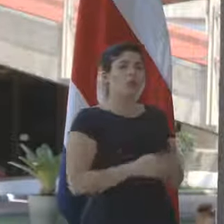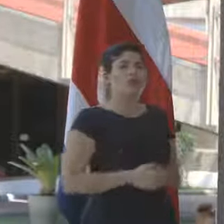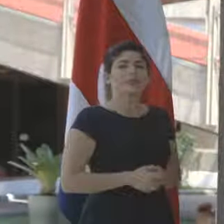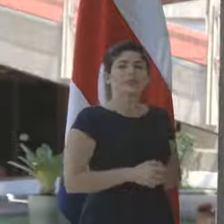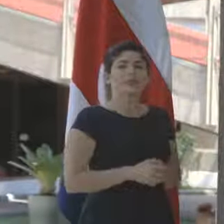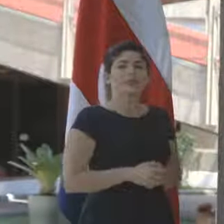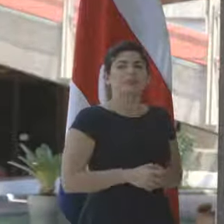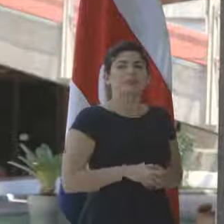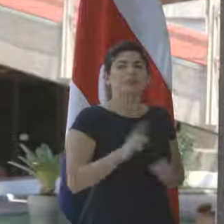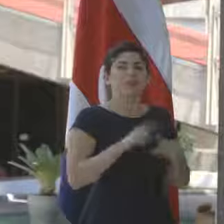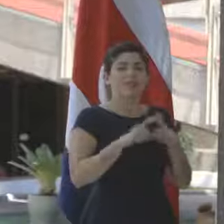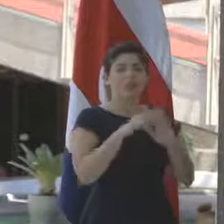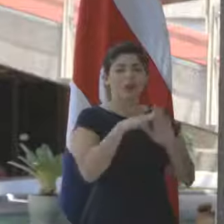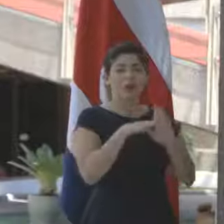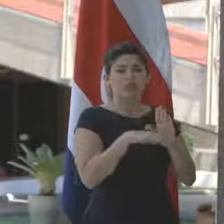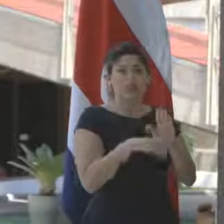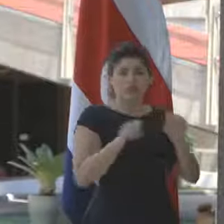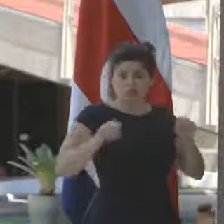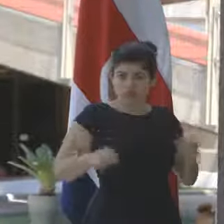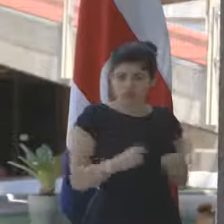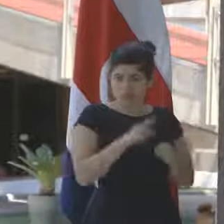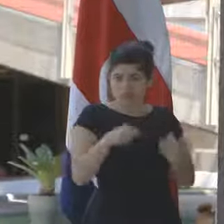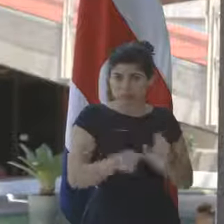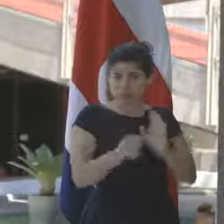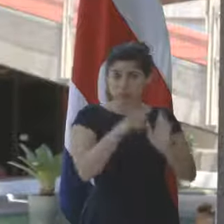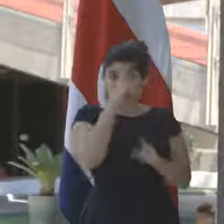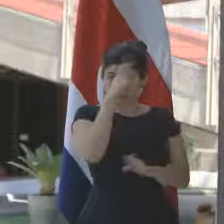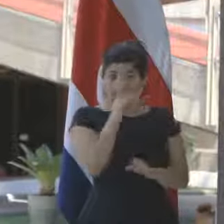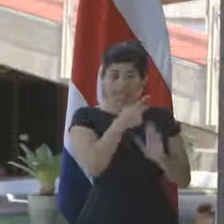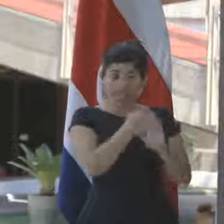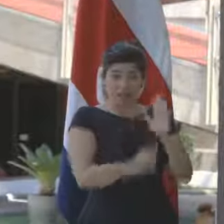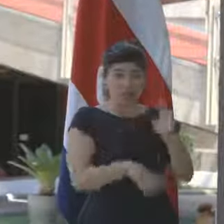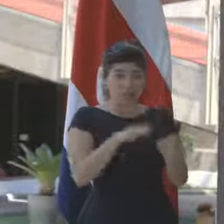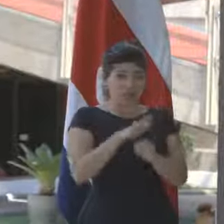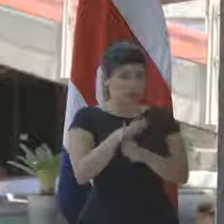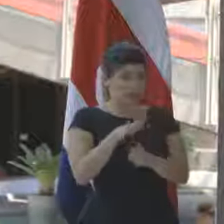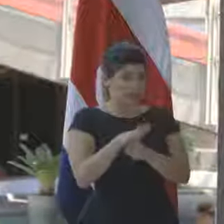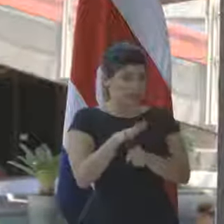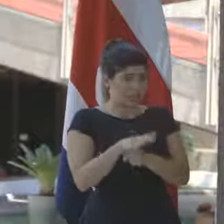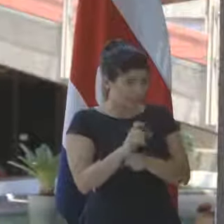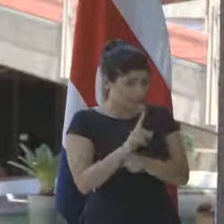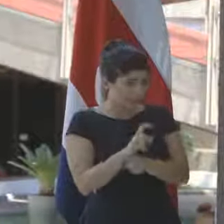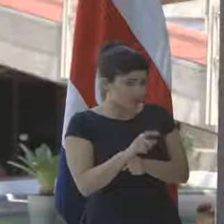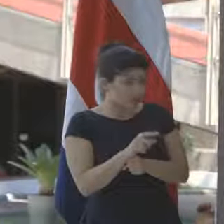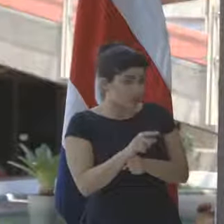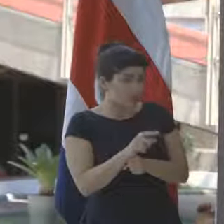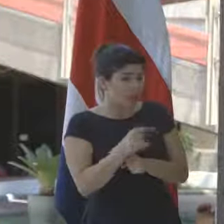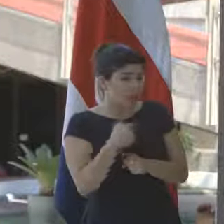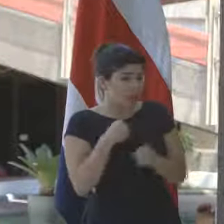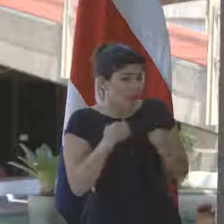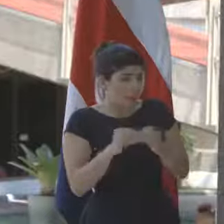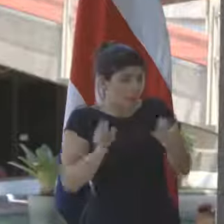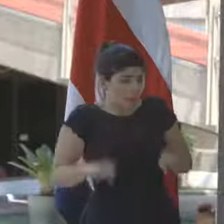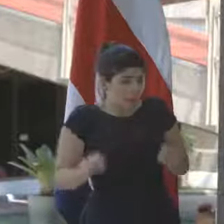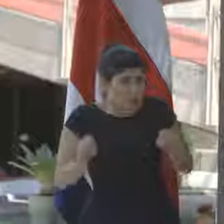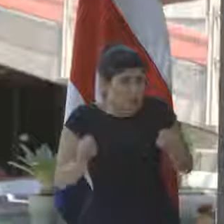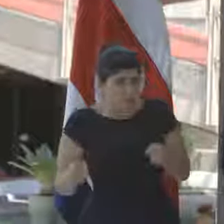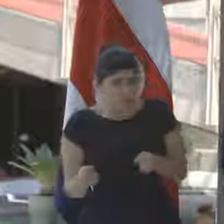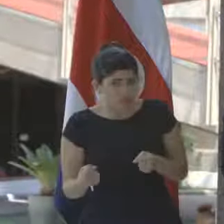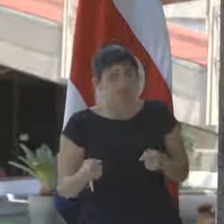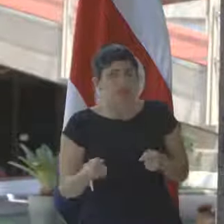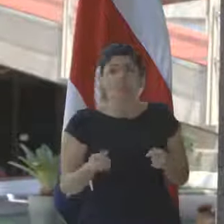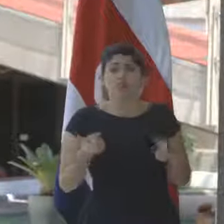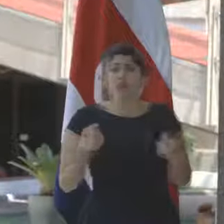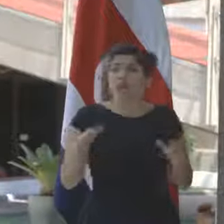esas medidas de contención que han presentado. ¿Usted considera que son suficientes? ¿Hay por dónde recortar más? ¿Ya se tiene